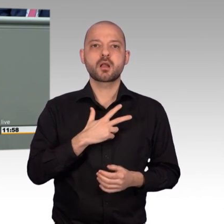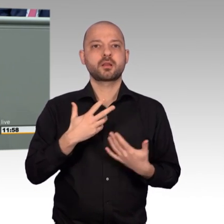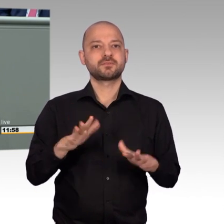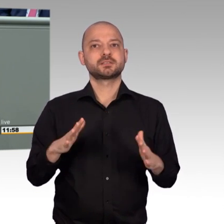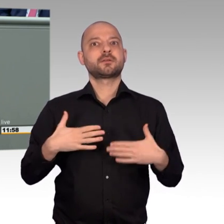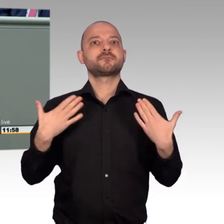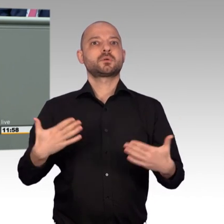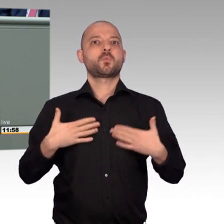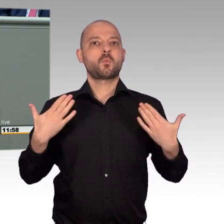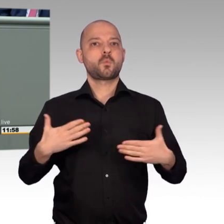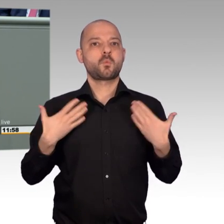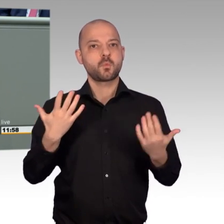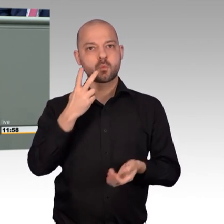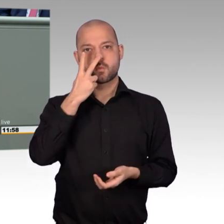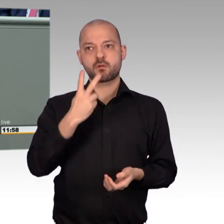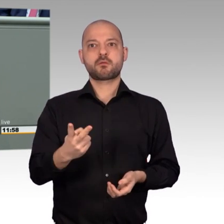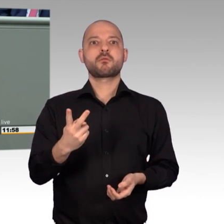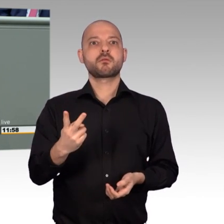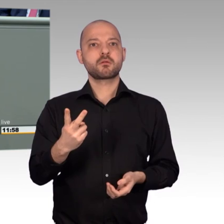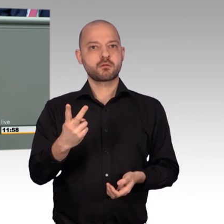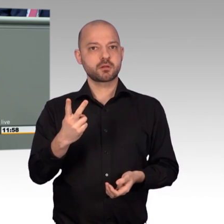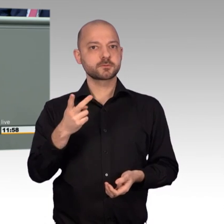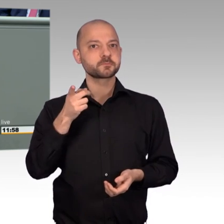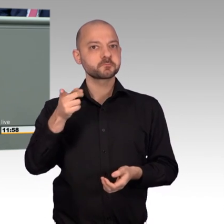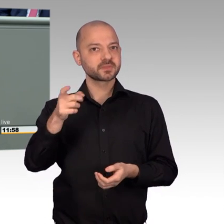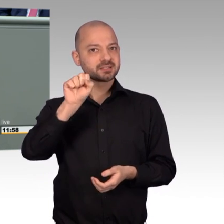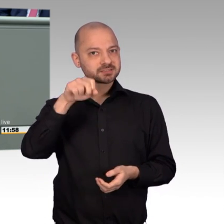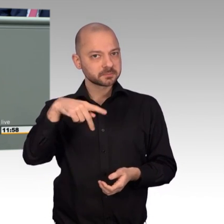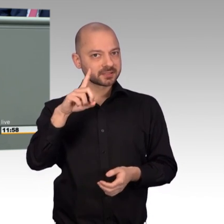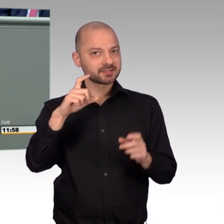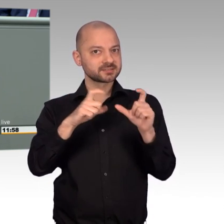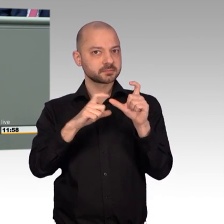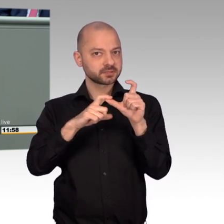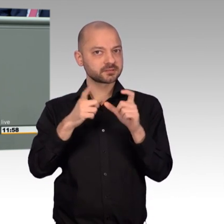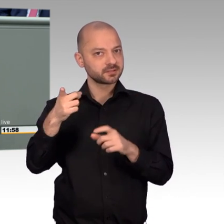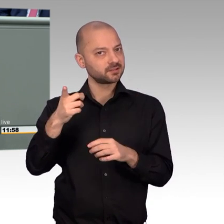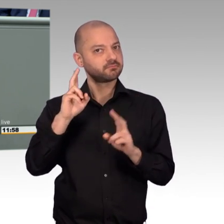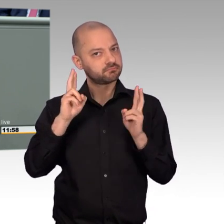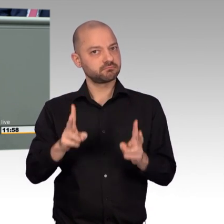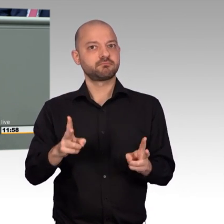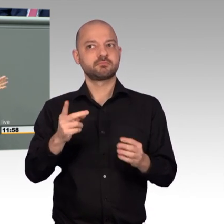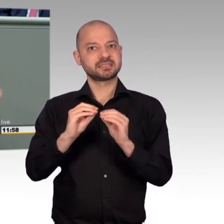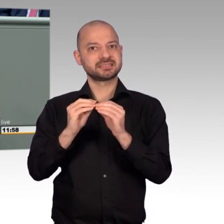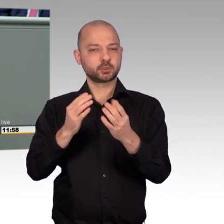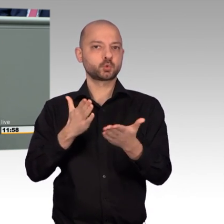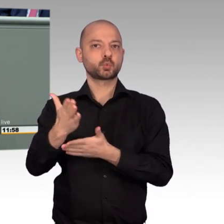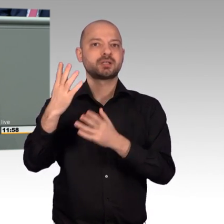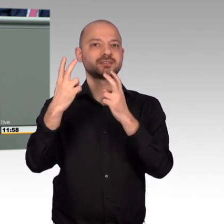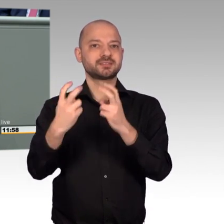als ich in Ihrem Koalitionsvertrag gelesen habe, dass sie sich drei Hintertüren eingebaut haben, dass sie beschlossen haben, dass die Patrouillenboote